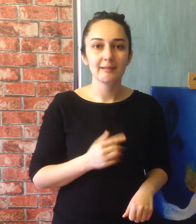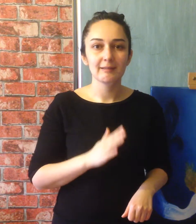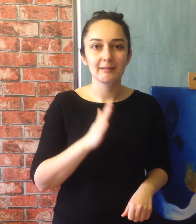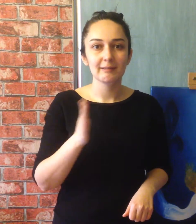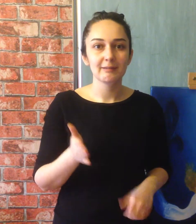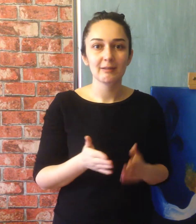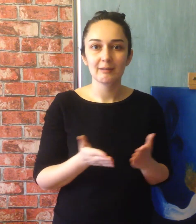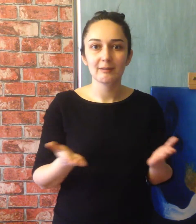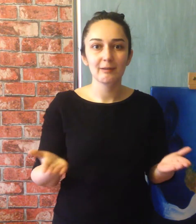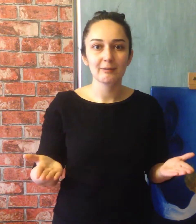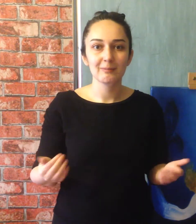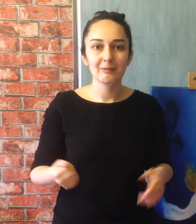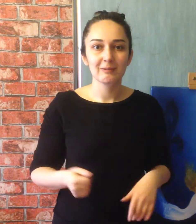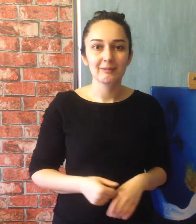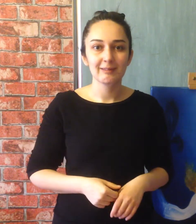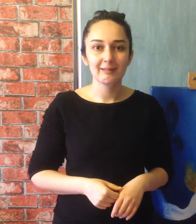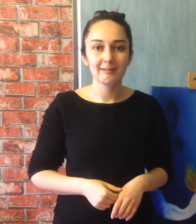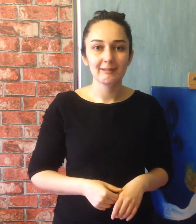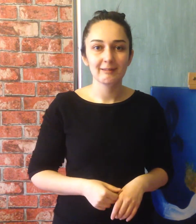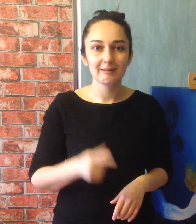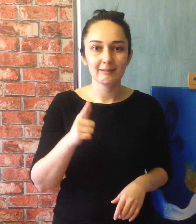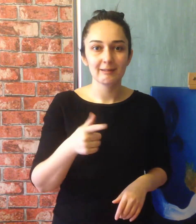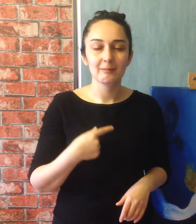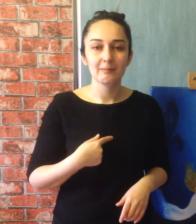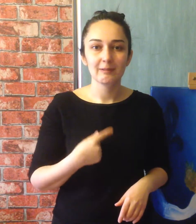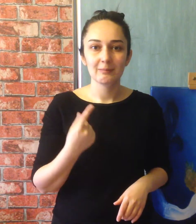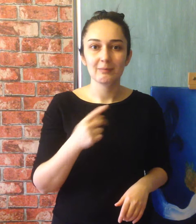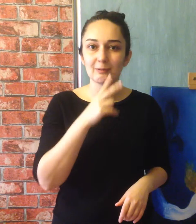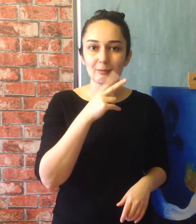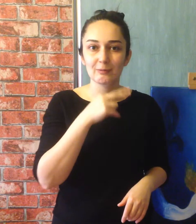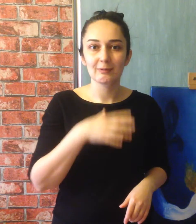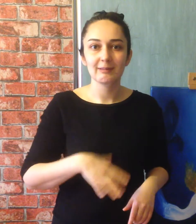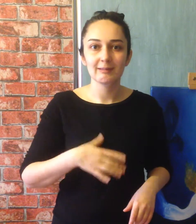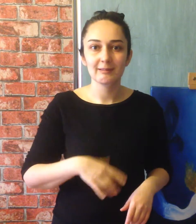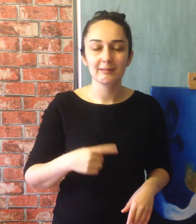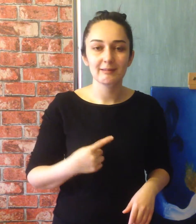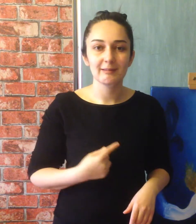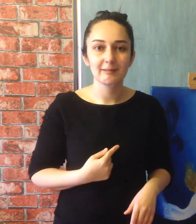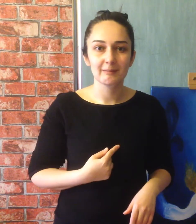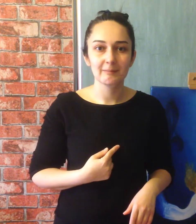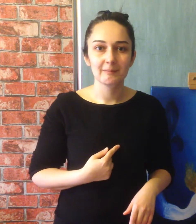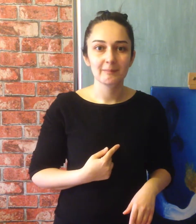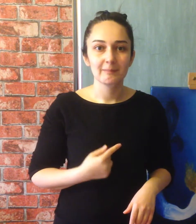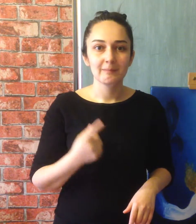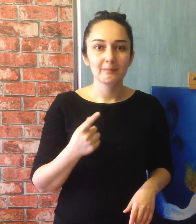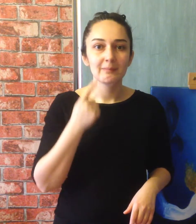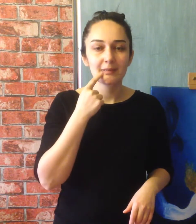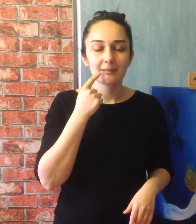geçenler böyle. Bana bir gül istedim, bir